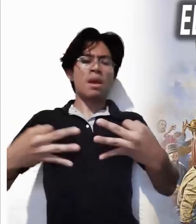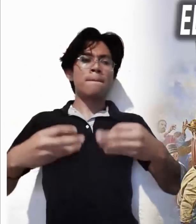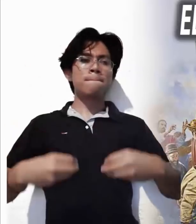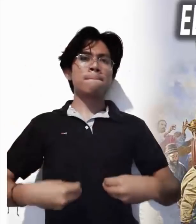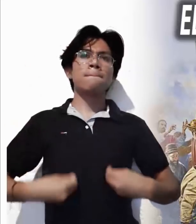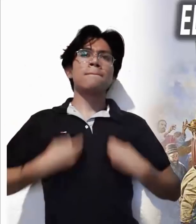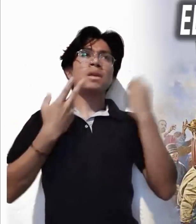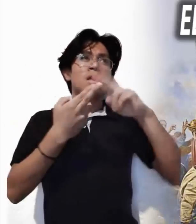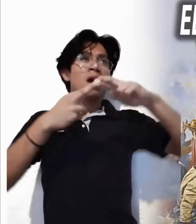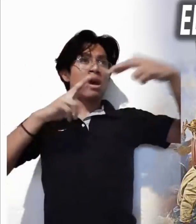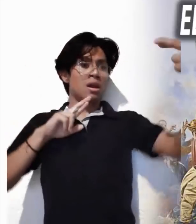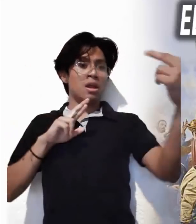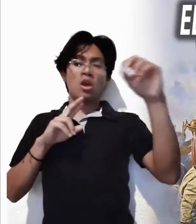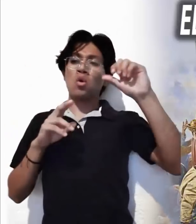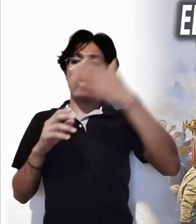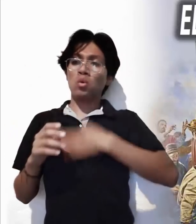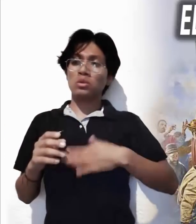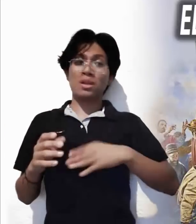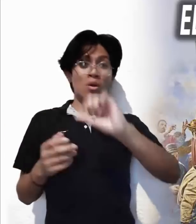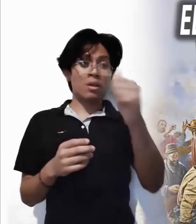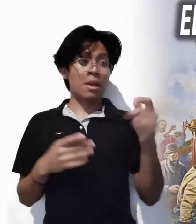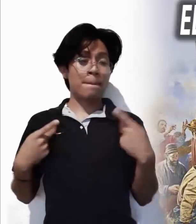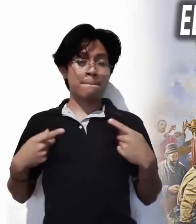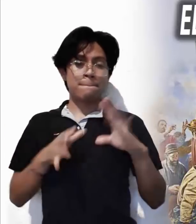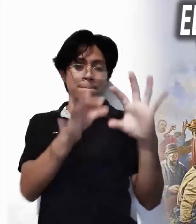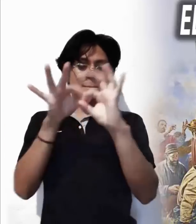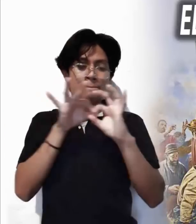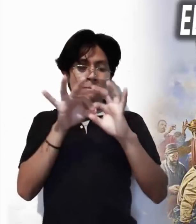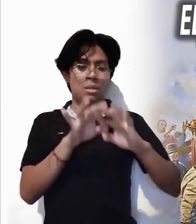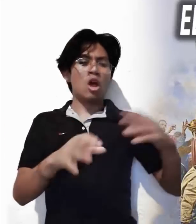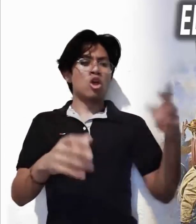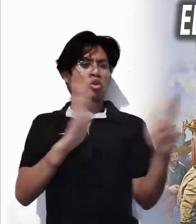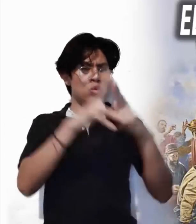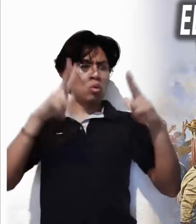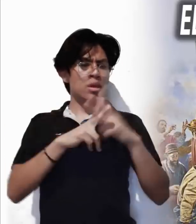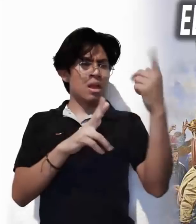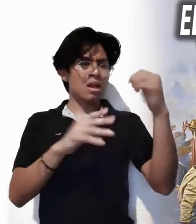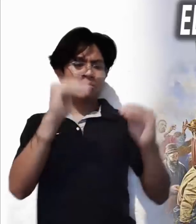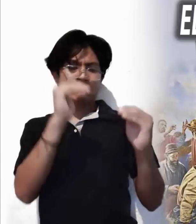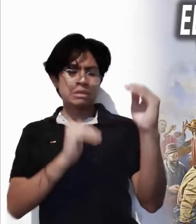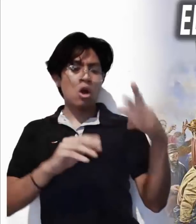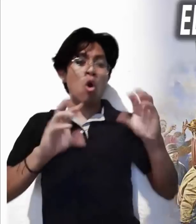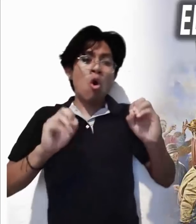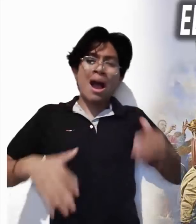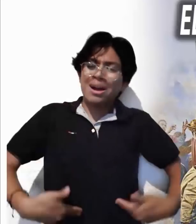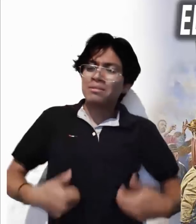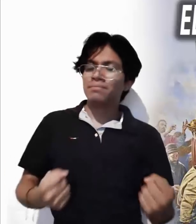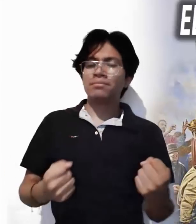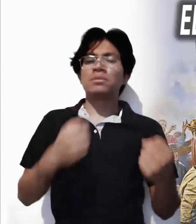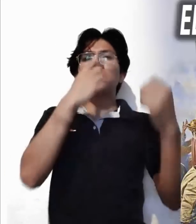llevar una vida en relación justa con los demás en la lucha contra la desigualdad y contra el hambre.